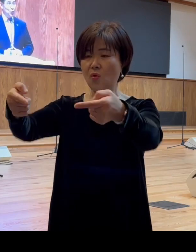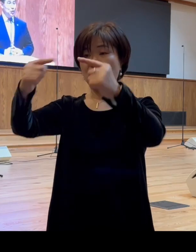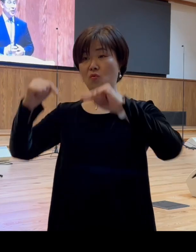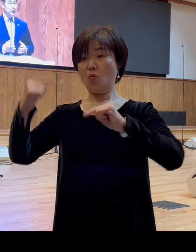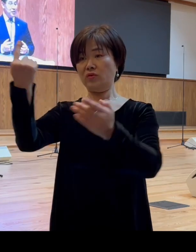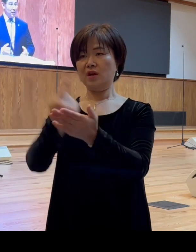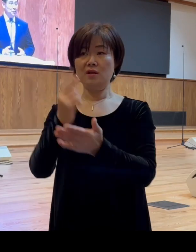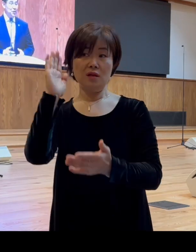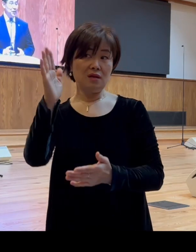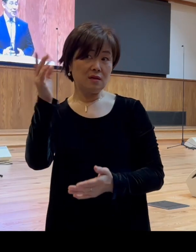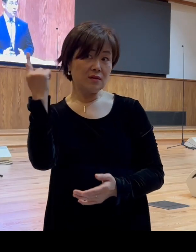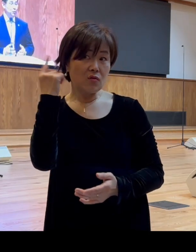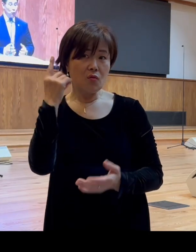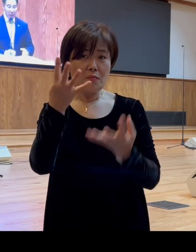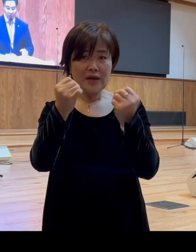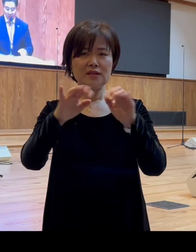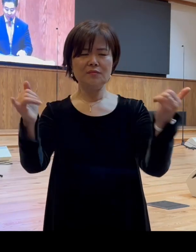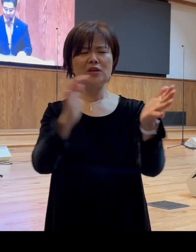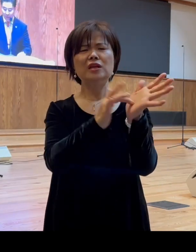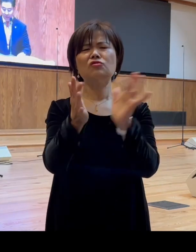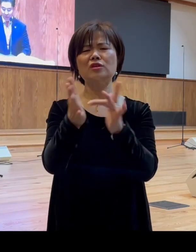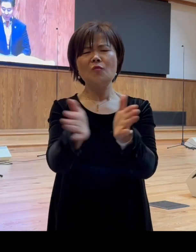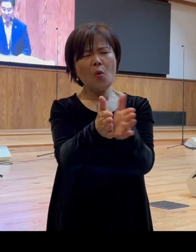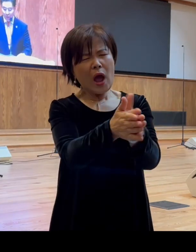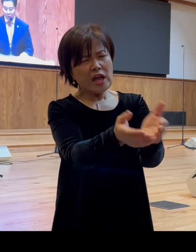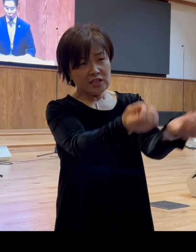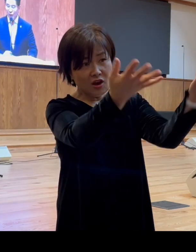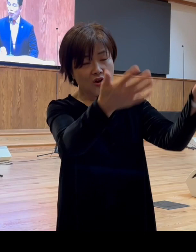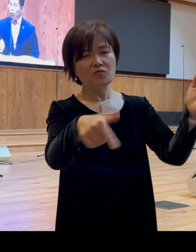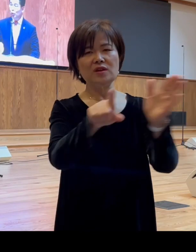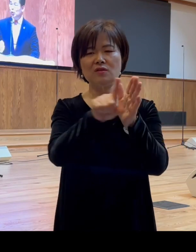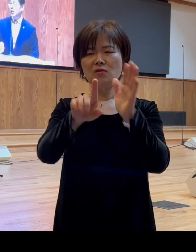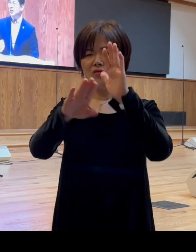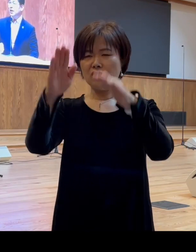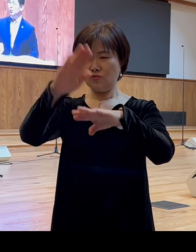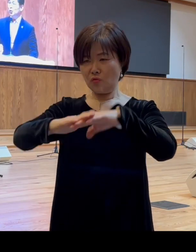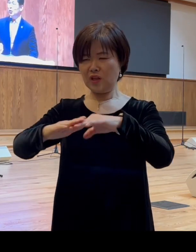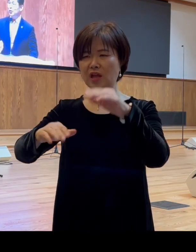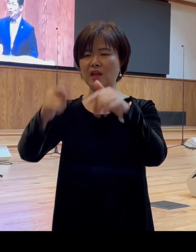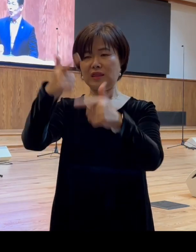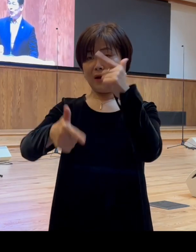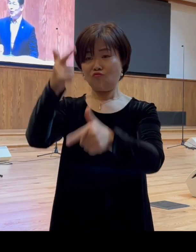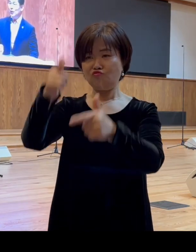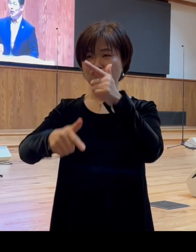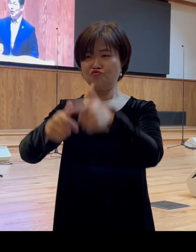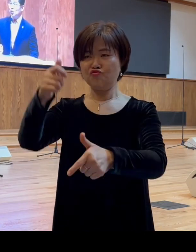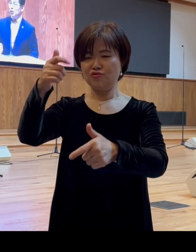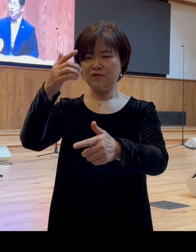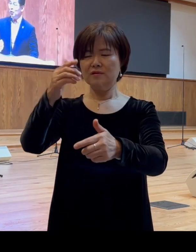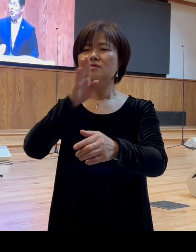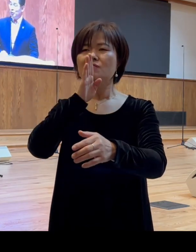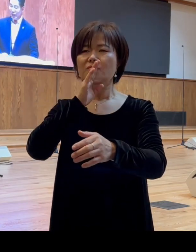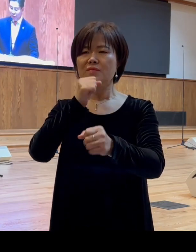않은 사람들이 예수님을 환영하기 위해서 손에 종료가지 나무를 들고 예수님을 영접한 것입니다